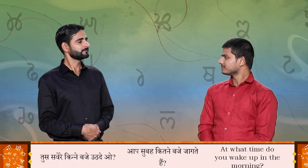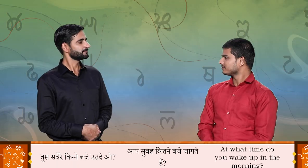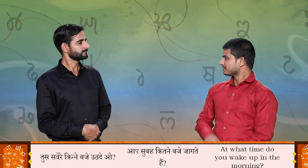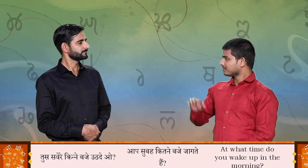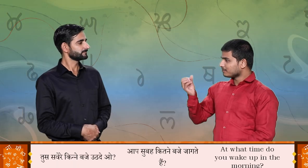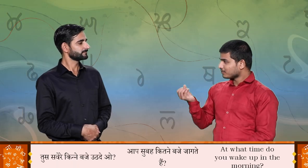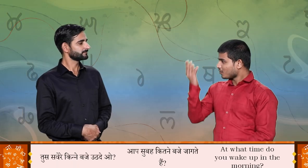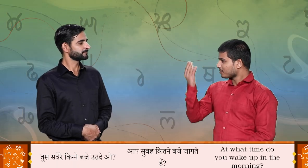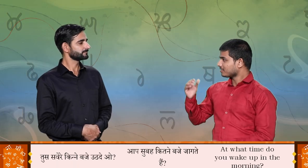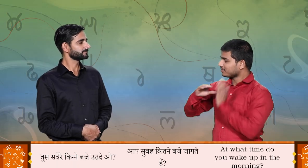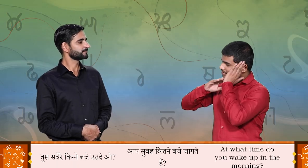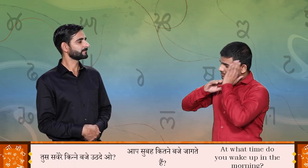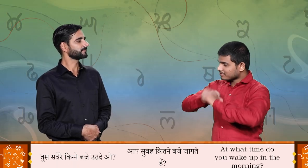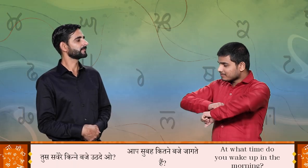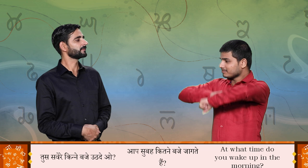तुसे सवेर है किन्ने बजे उठ देओ